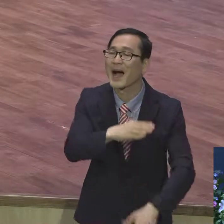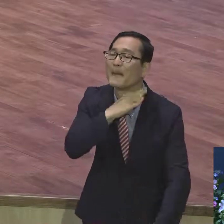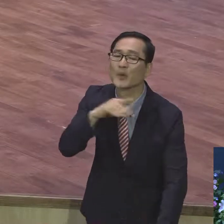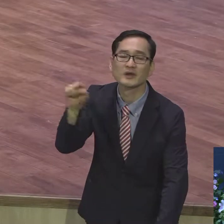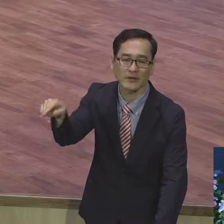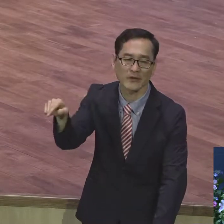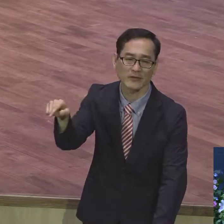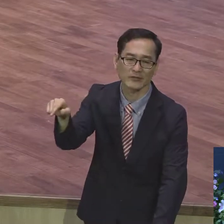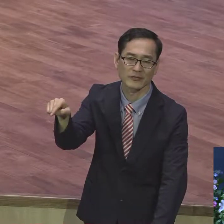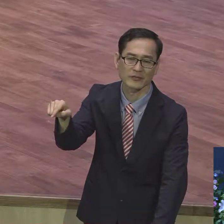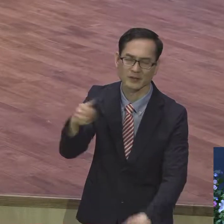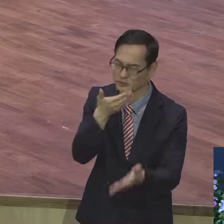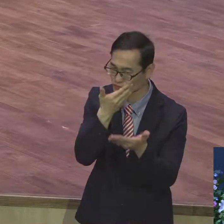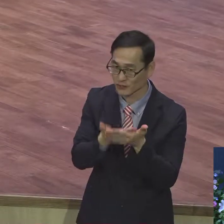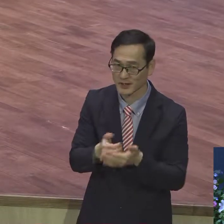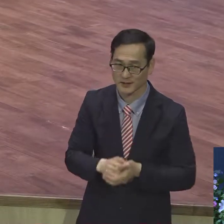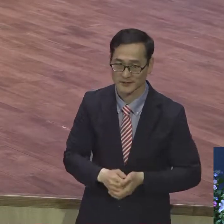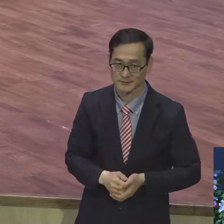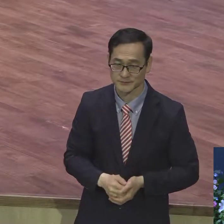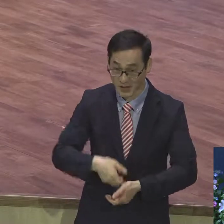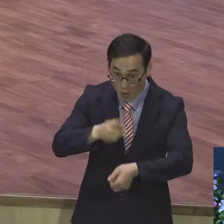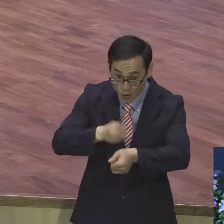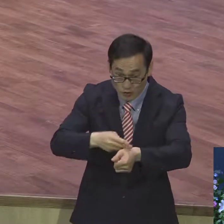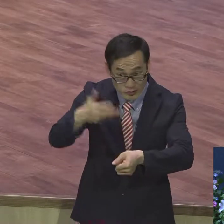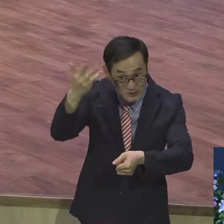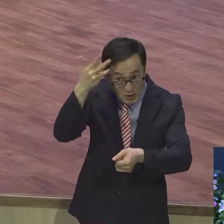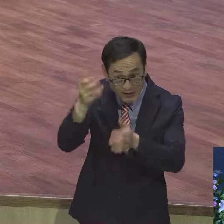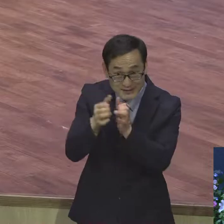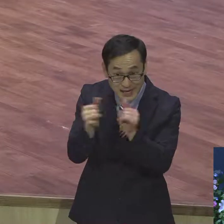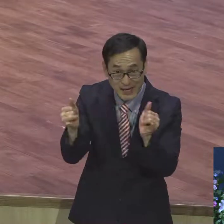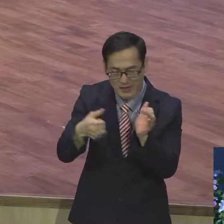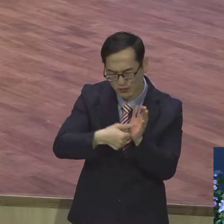유명한 어느 누구도 성공한 자도 몰라요.